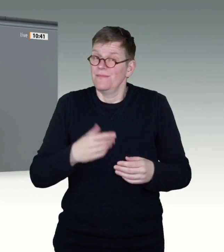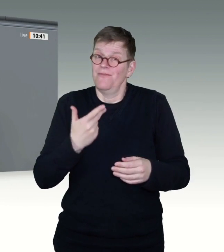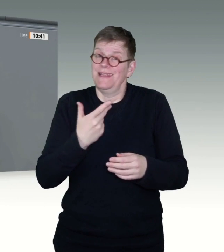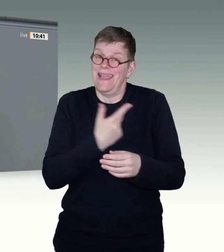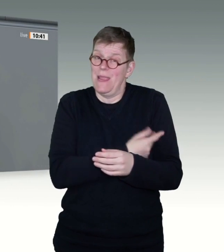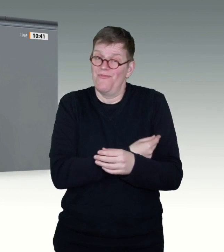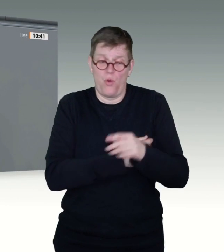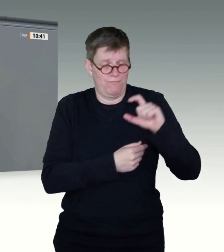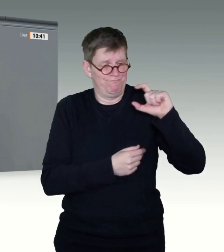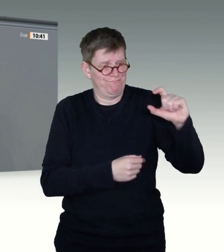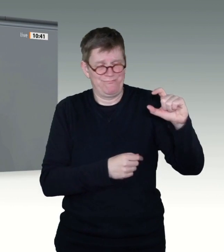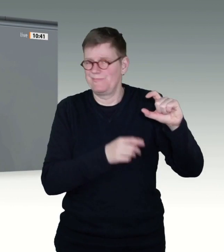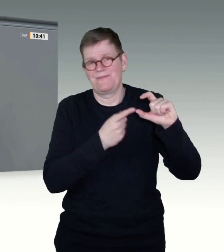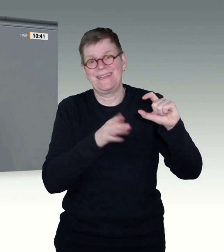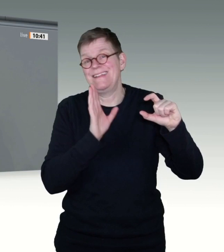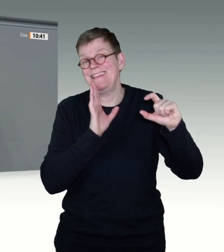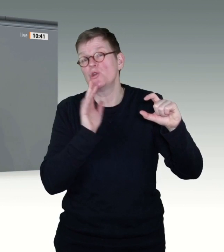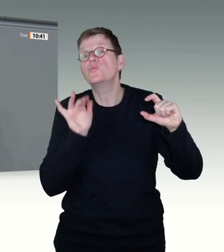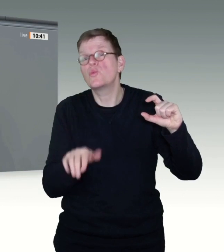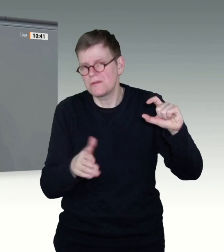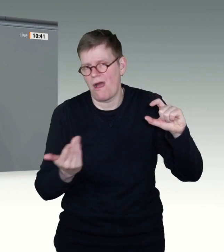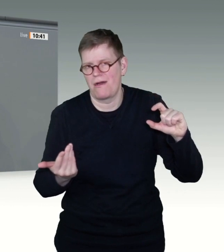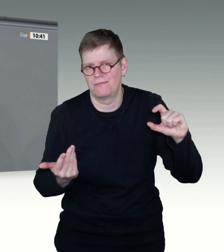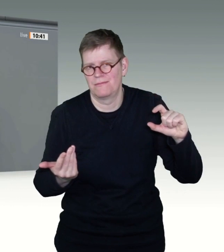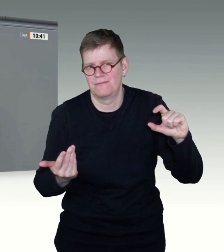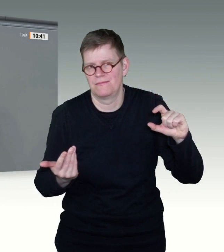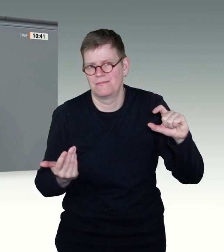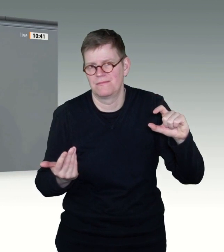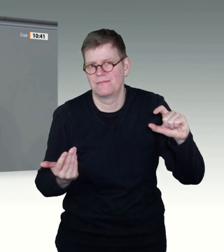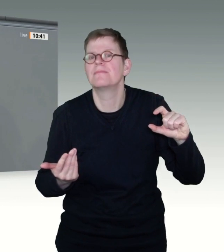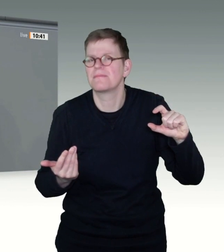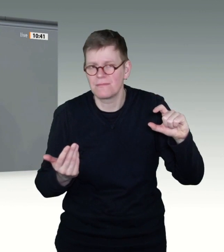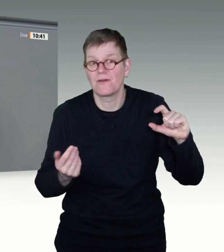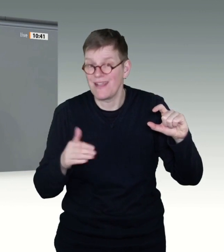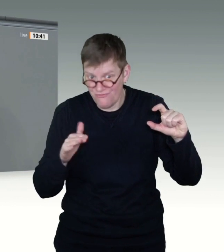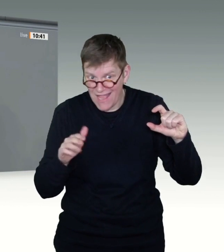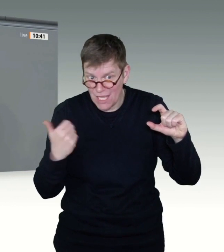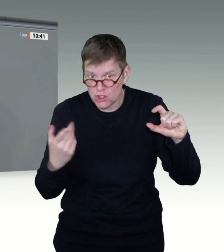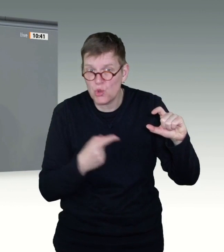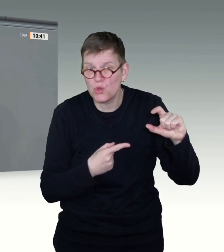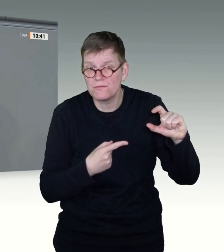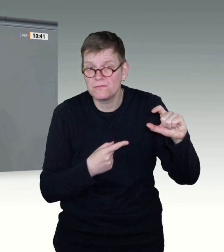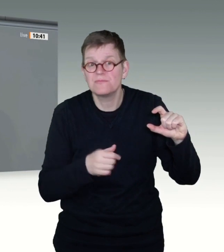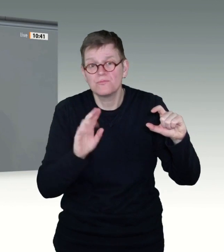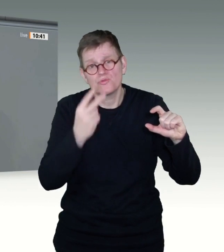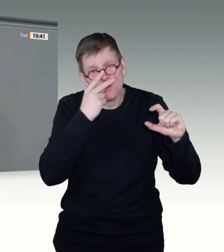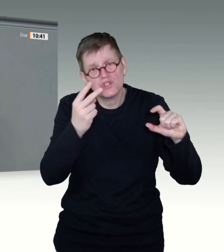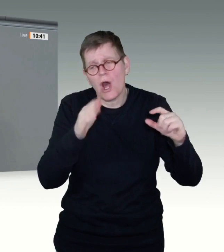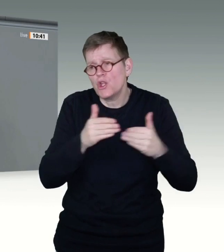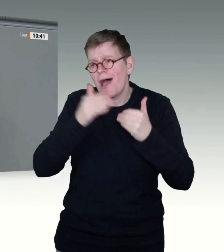und viele andere auch, dann darf die Lösung auch eine Nummer größer sein. Und man kann da auch in Nachbarländer gucken. Dort gibt